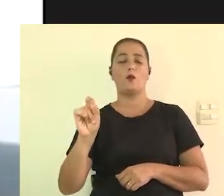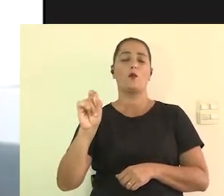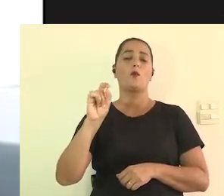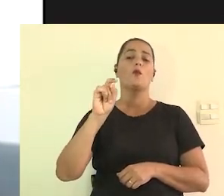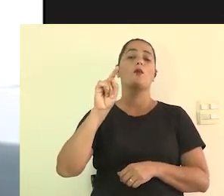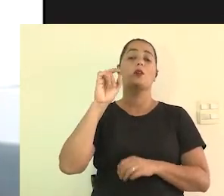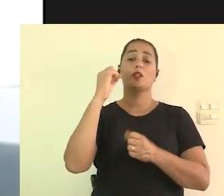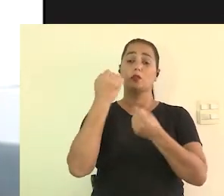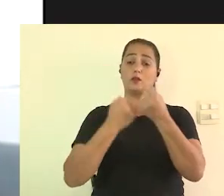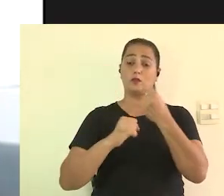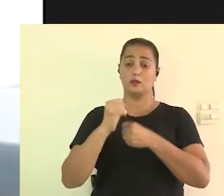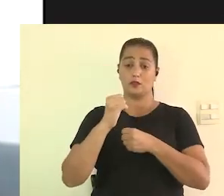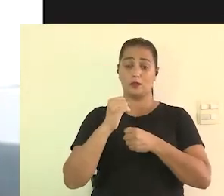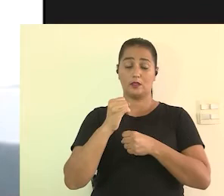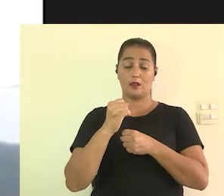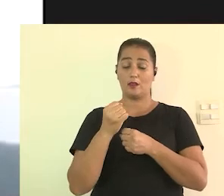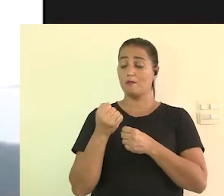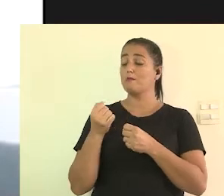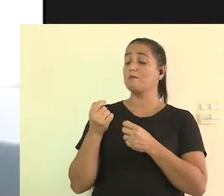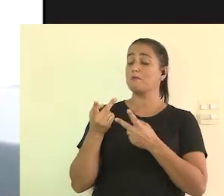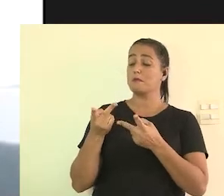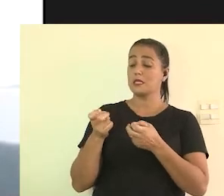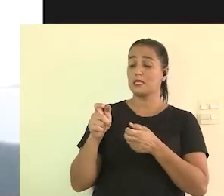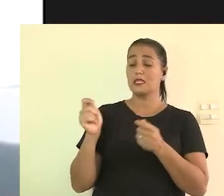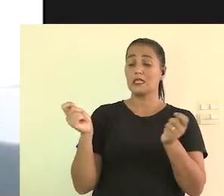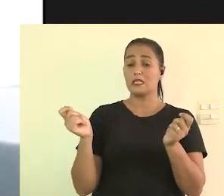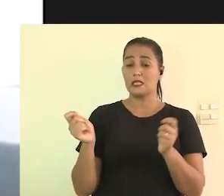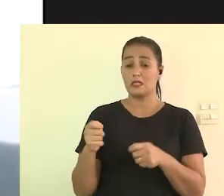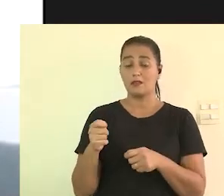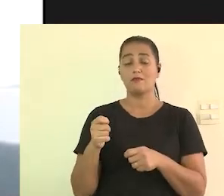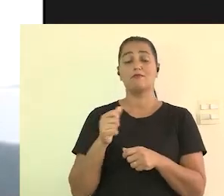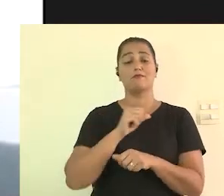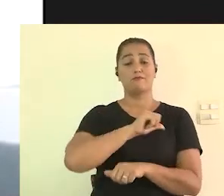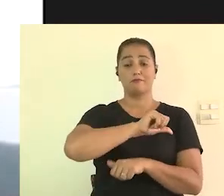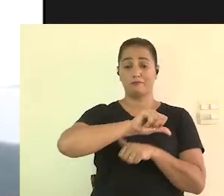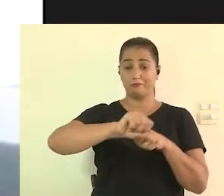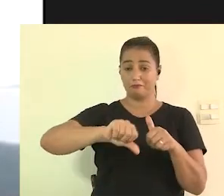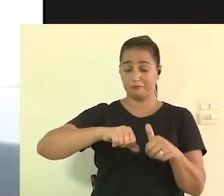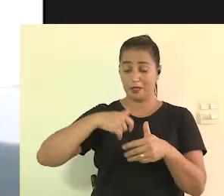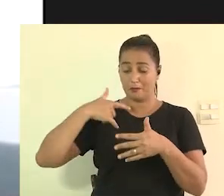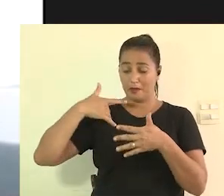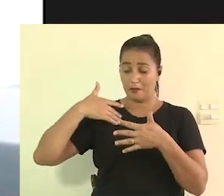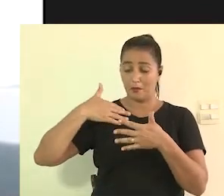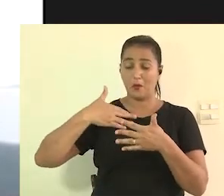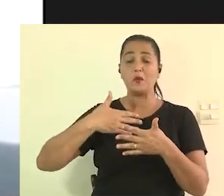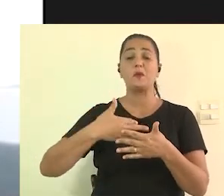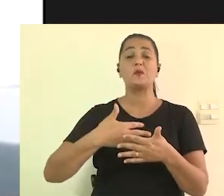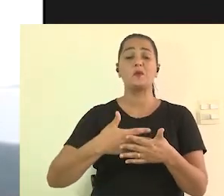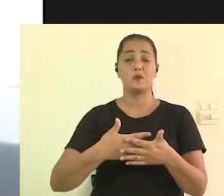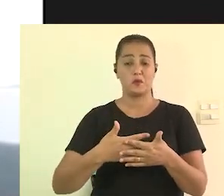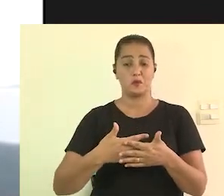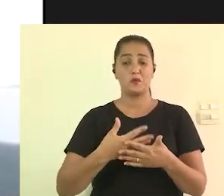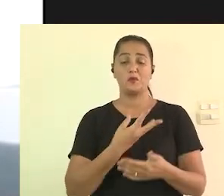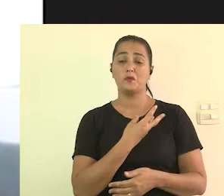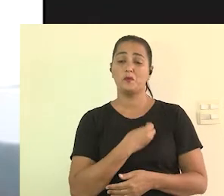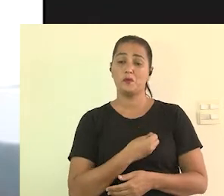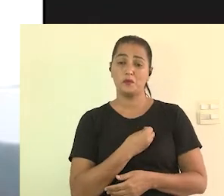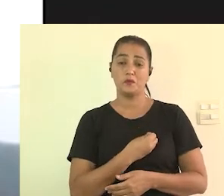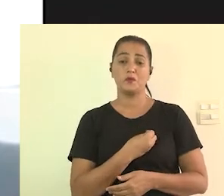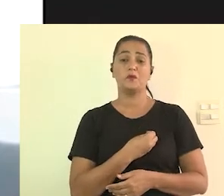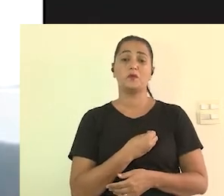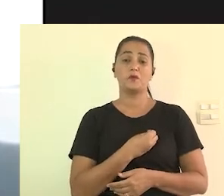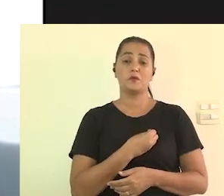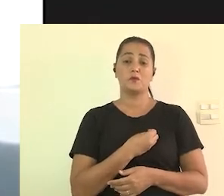potencial produtivo e aí a partir da revolução industrial começaram a existir as